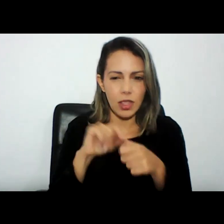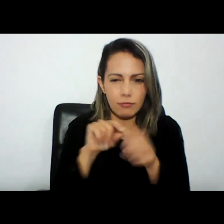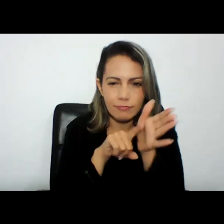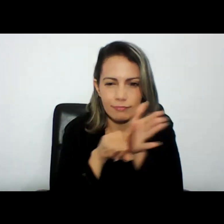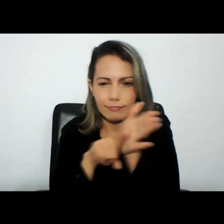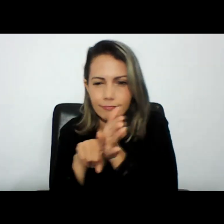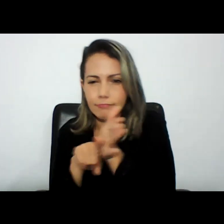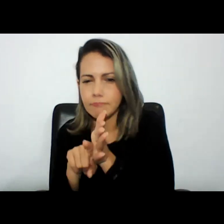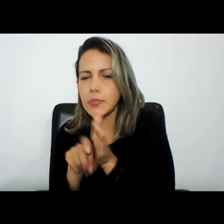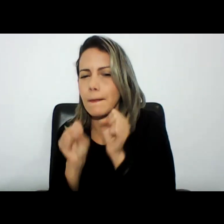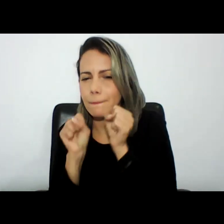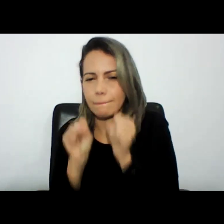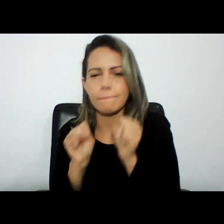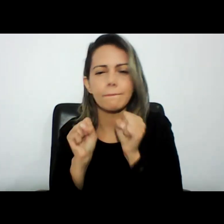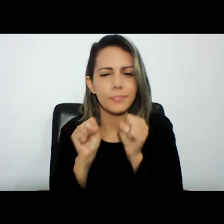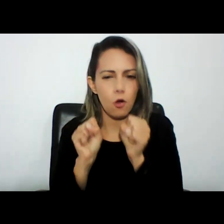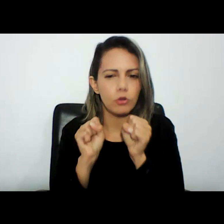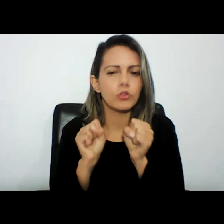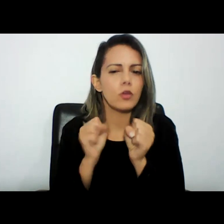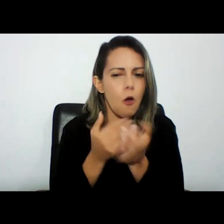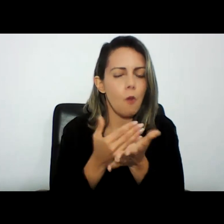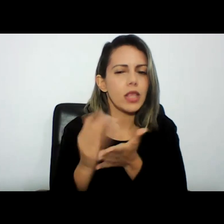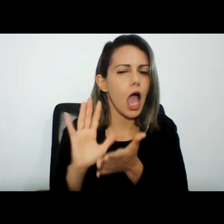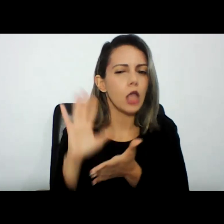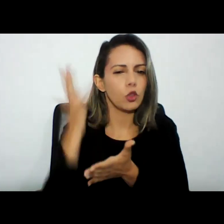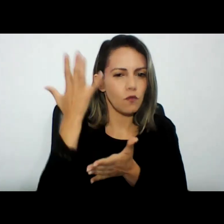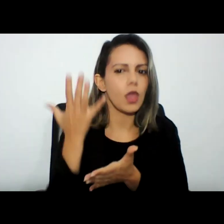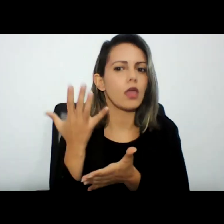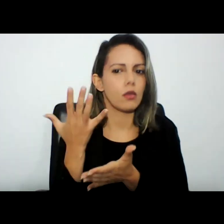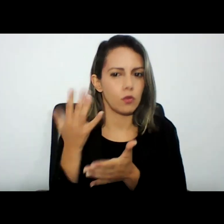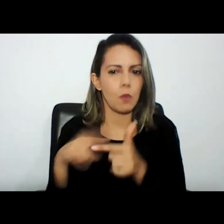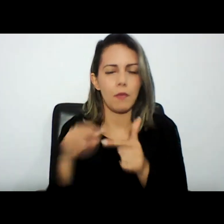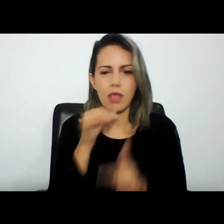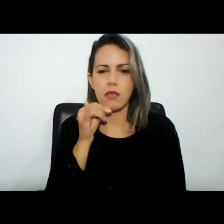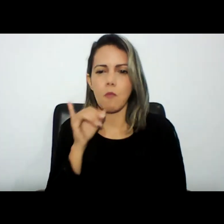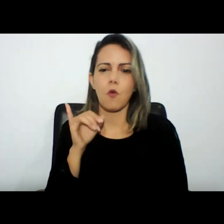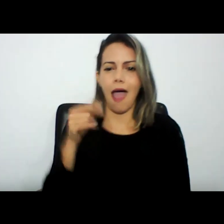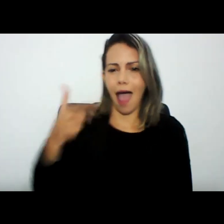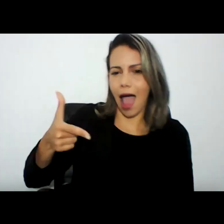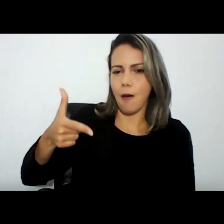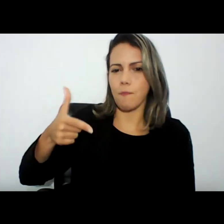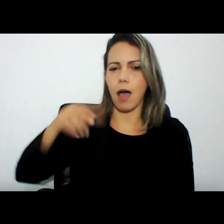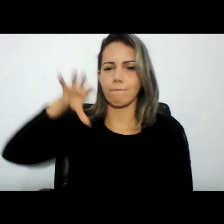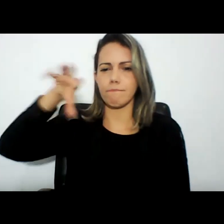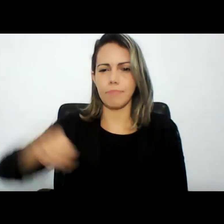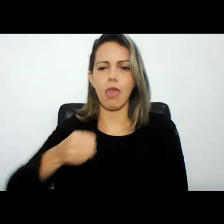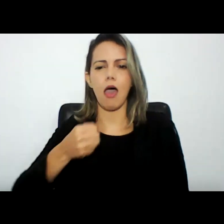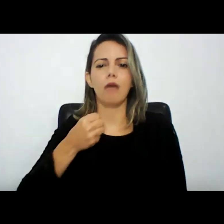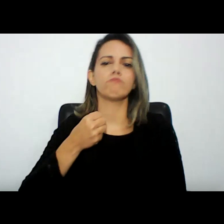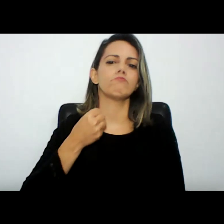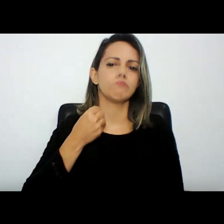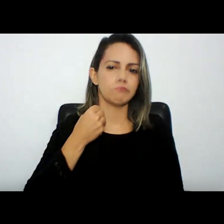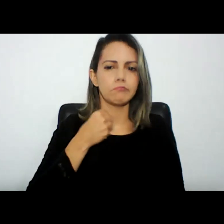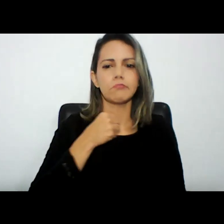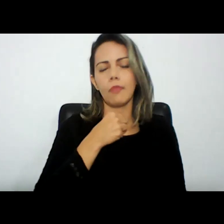deve tomar as suas primeiras providências, isolar o cadufato, apreender a arma, tudo isso que nós sabemos e que acompanhamos.